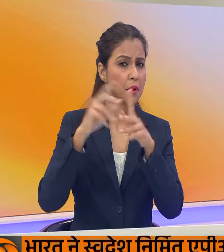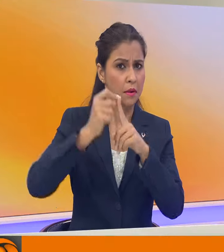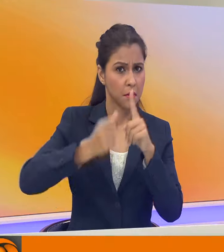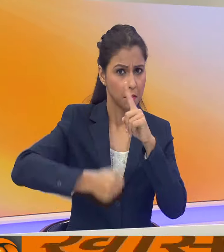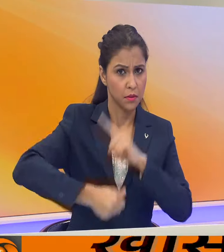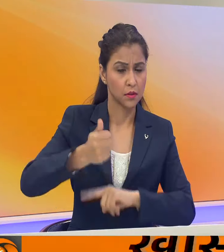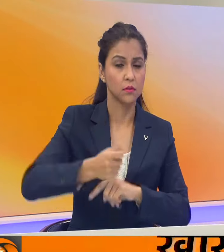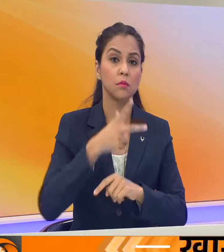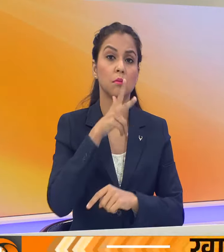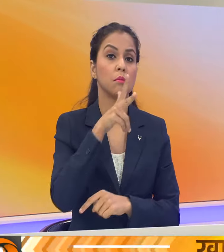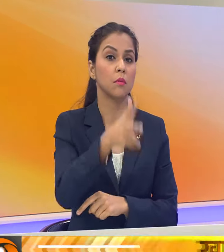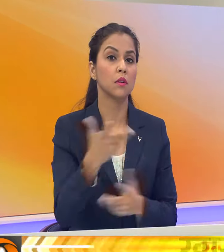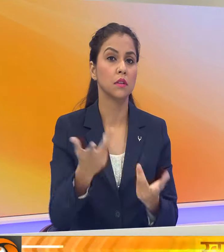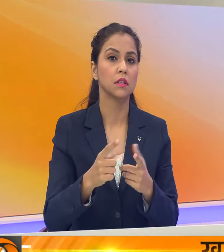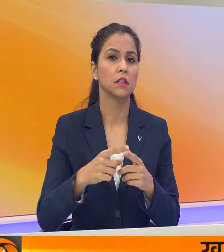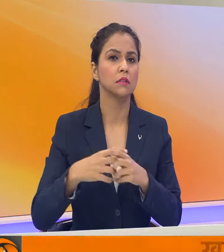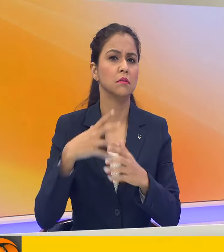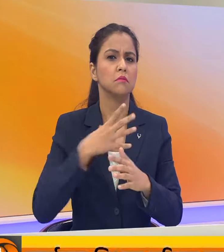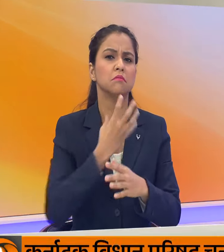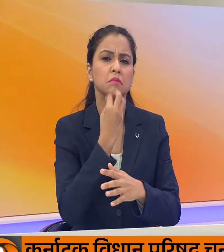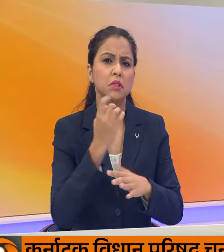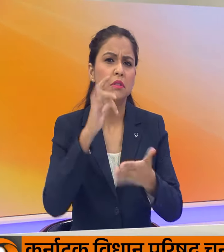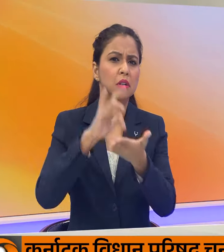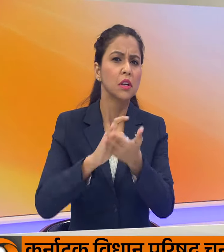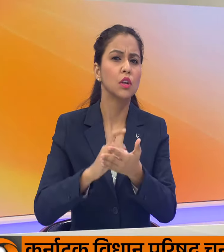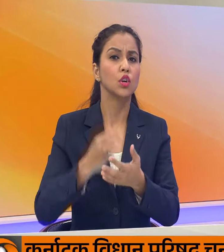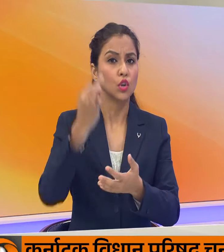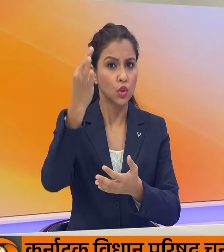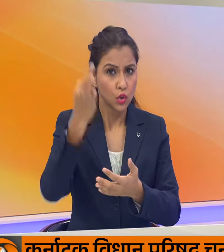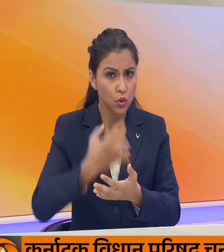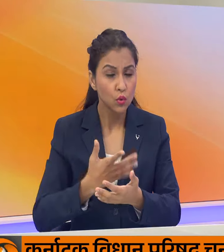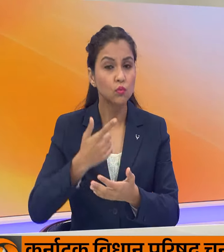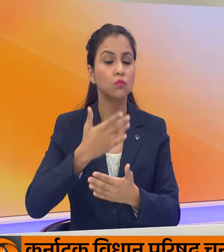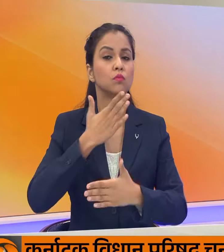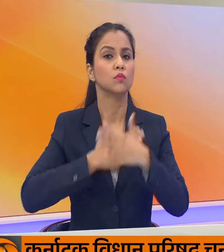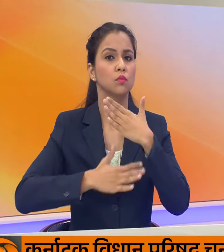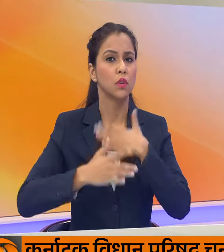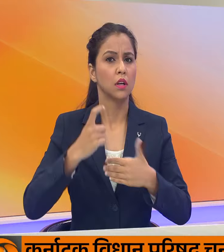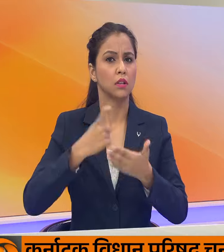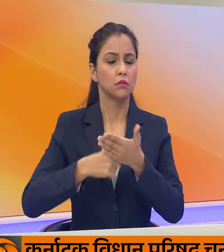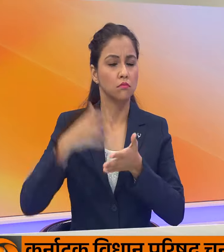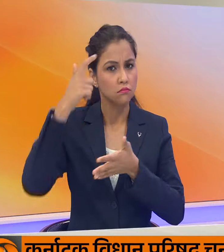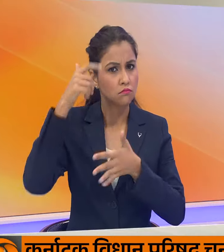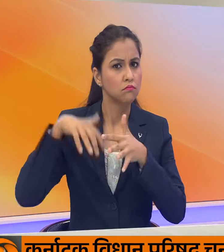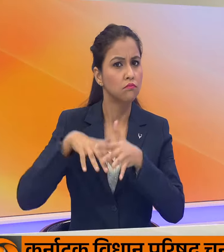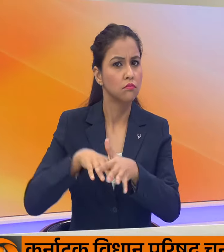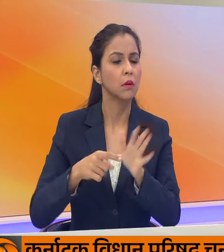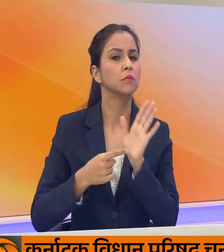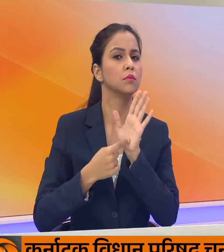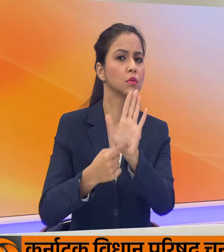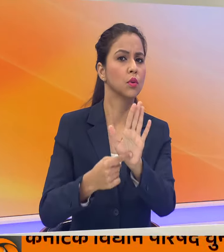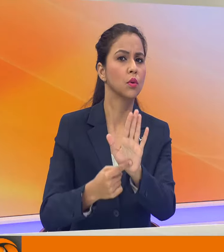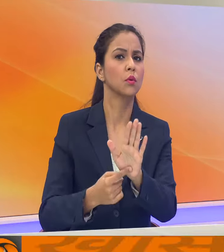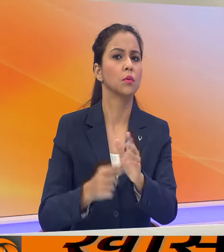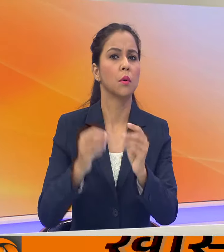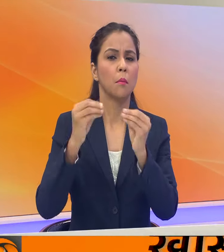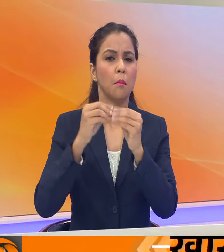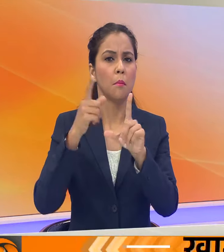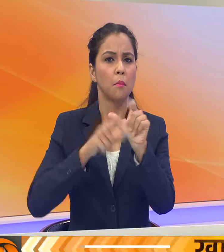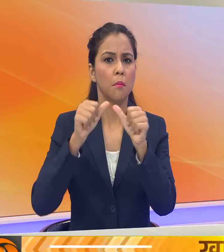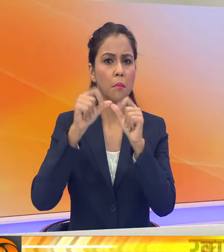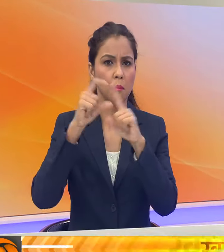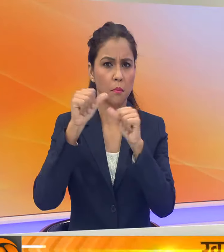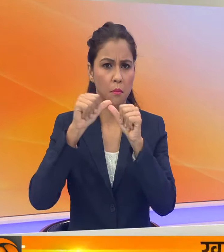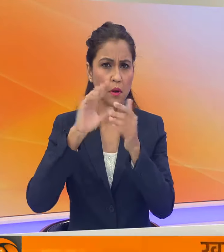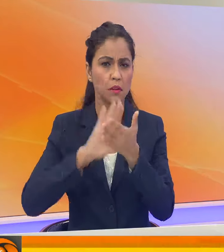बाइडन ने बताया था कि इसराइल ने एक नया शान्ती रोड में पेश किया हैं। जो बाइडन ने युद विराम के प्रस्ताओं को पेश करते